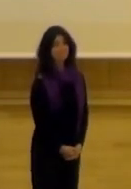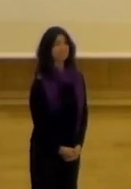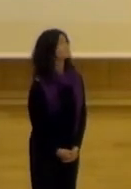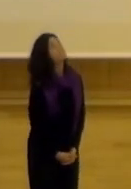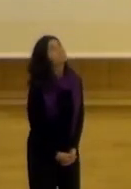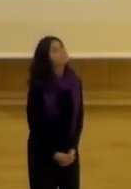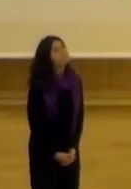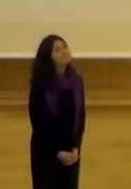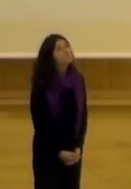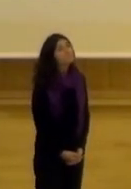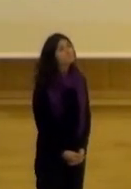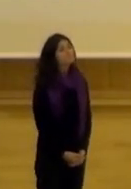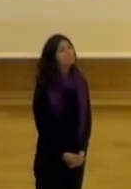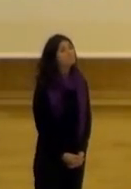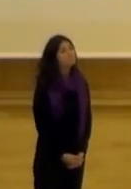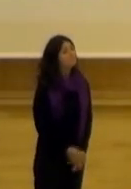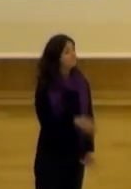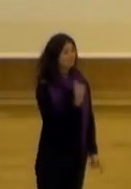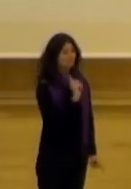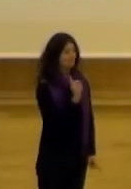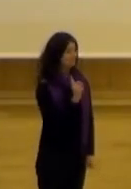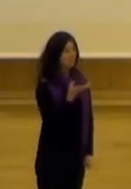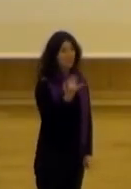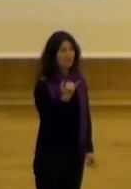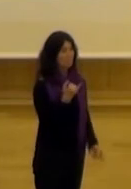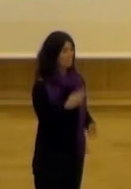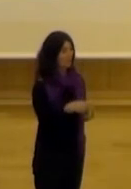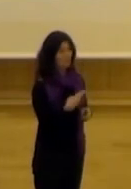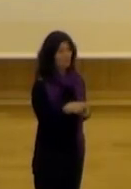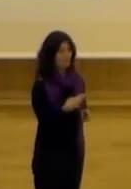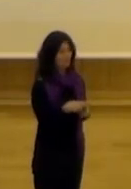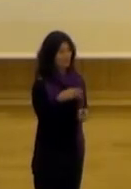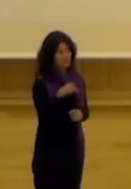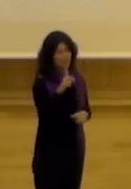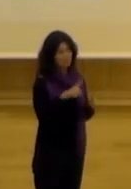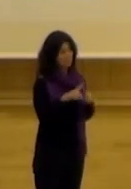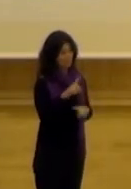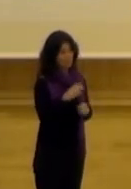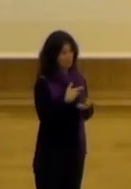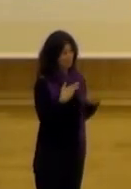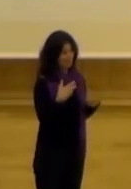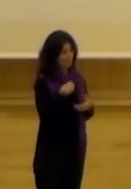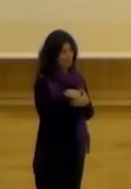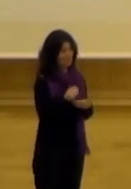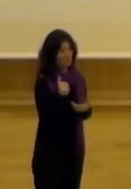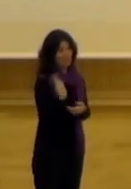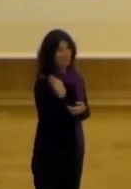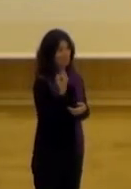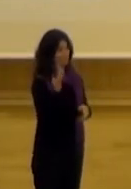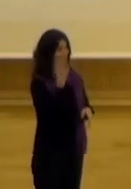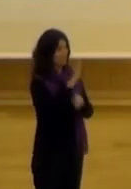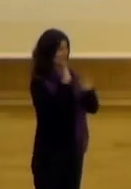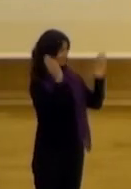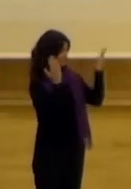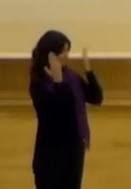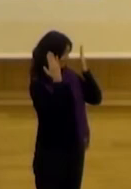Pues no están los políticos ahí y es el gran tema estuvimos hace poco presentando esto en un